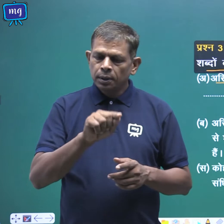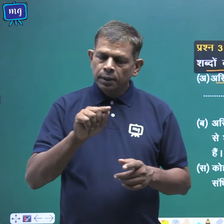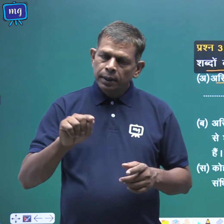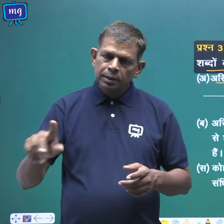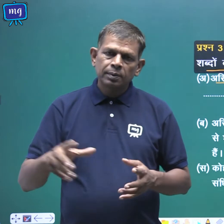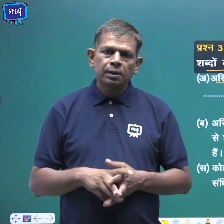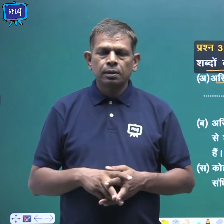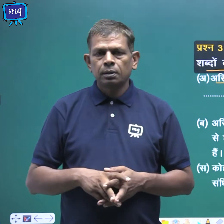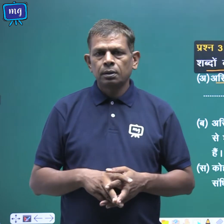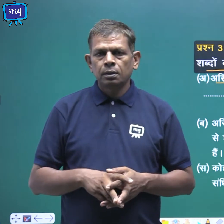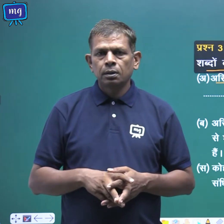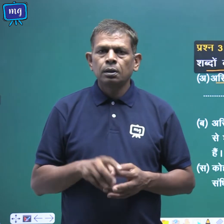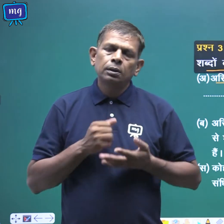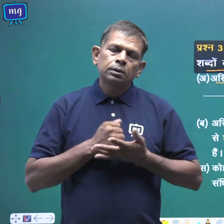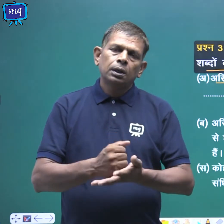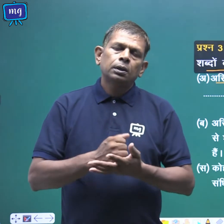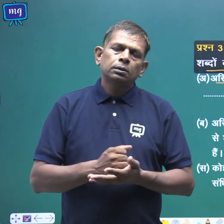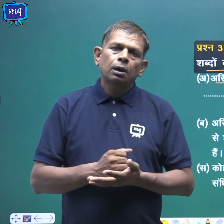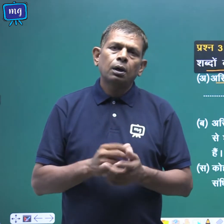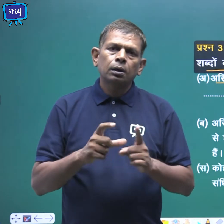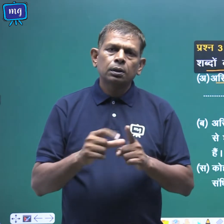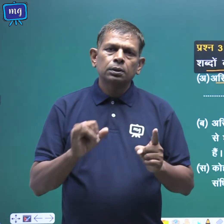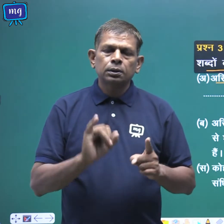में सहायता करती है